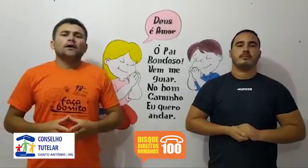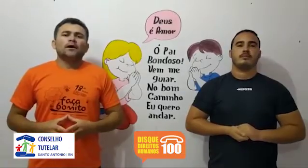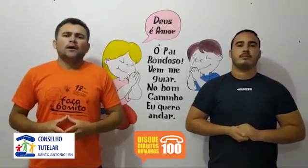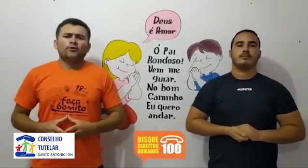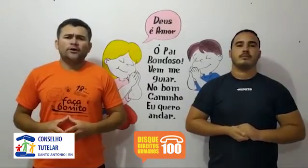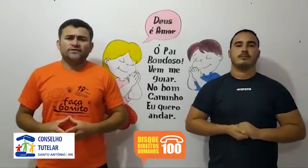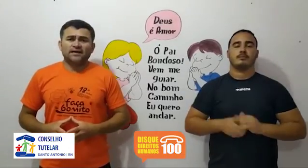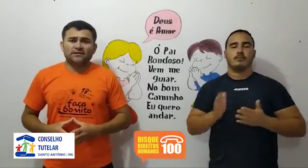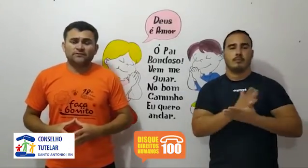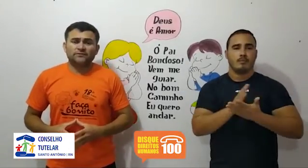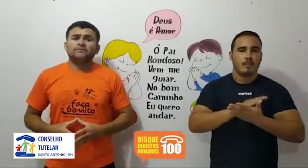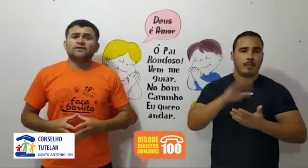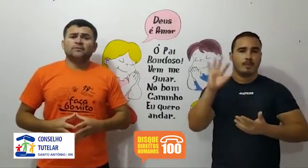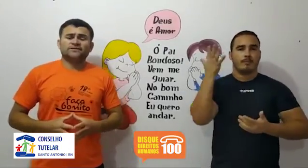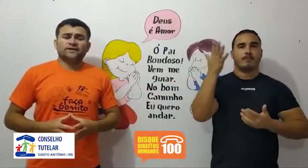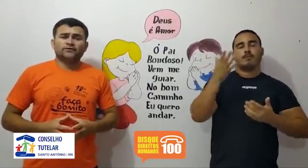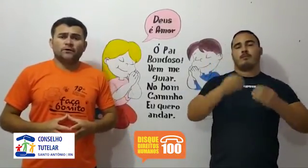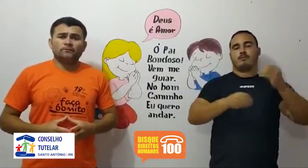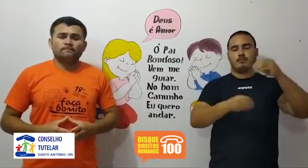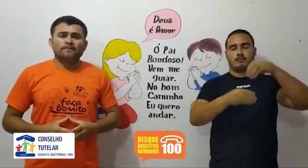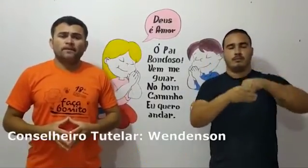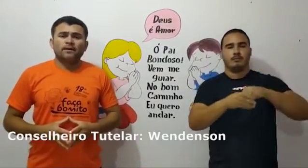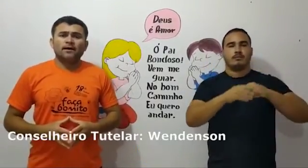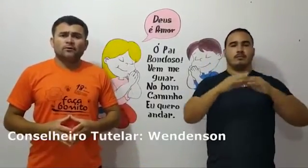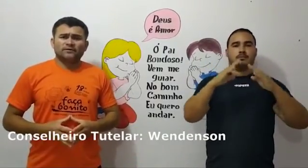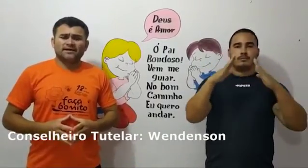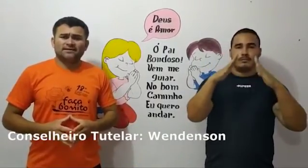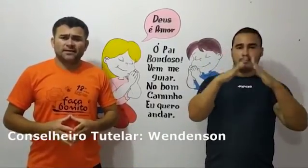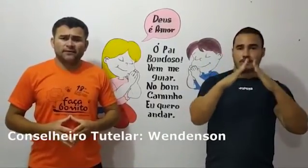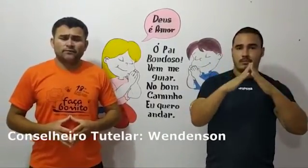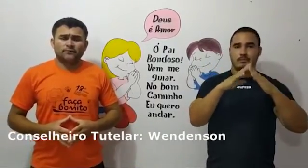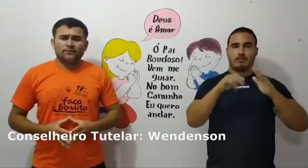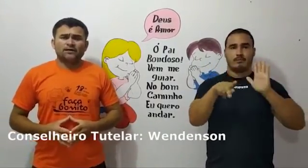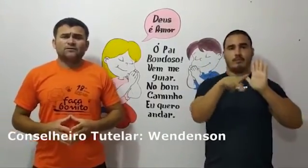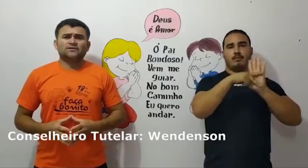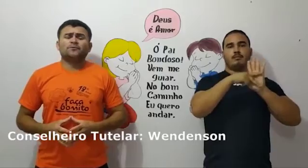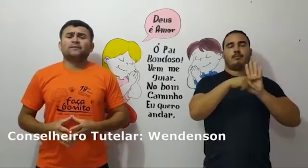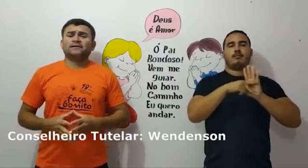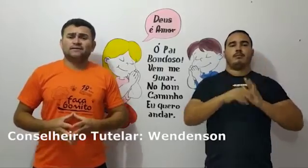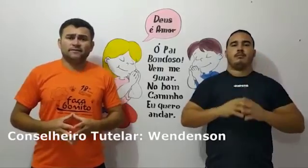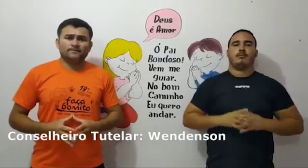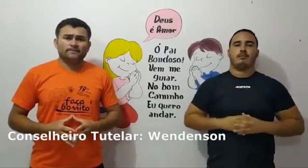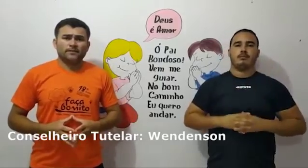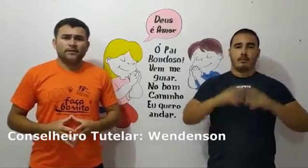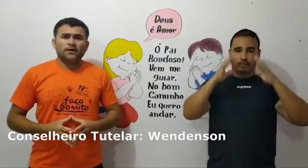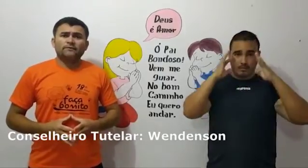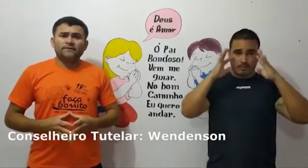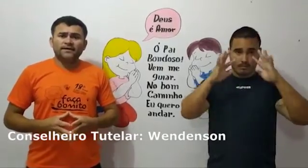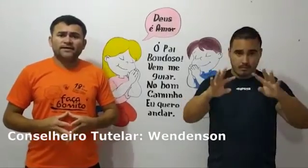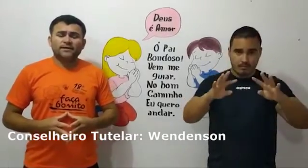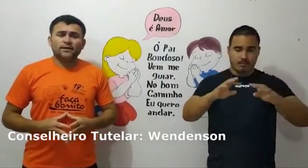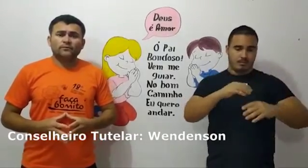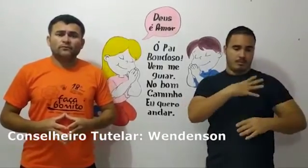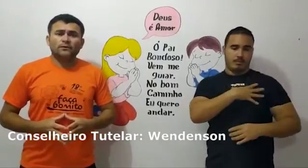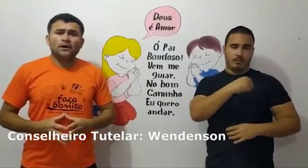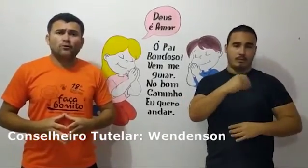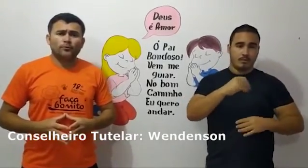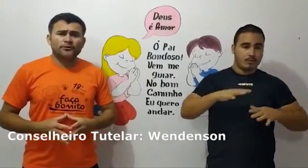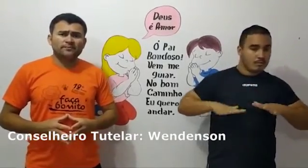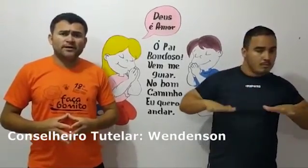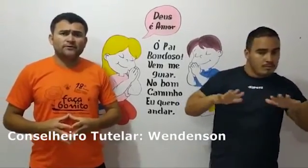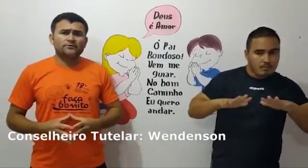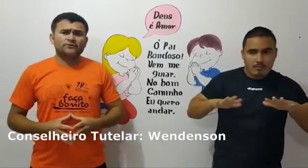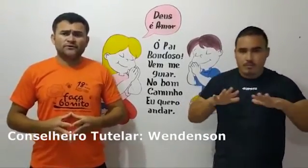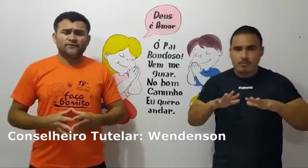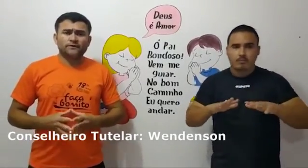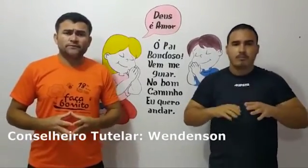A mulher descarta de abuso sexual acontece dentro da nossa situação. Fique atento ao